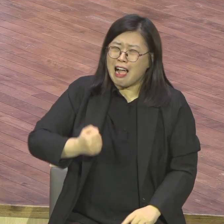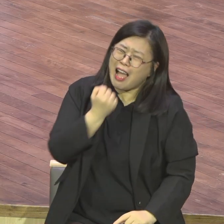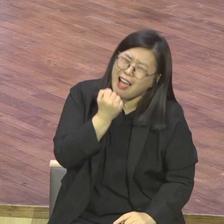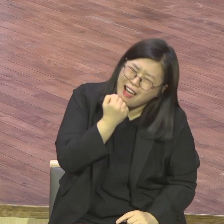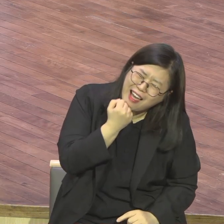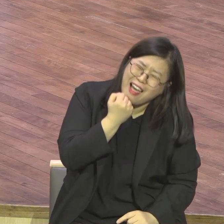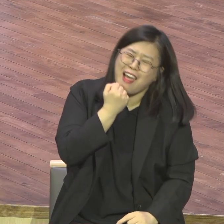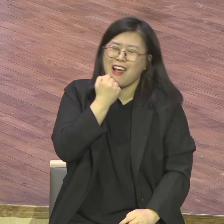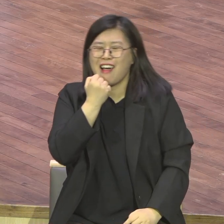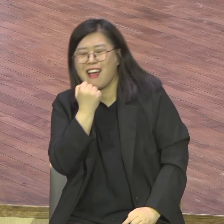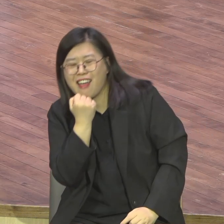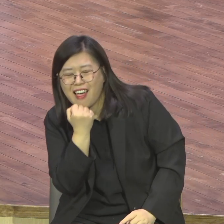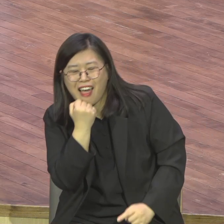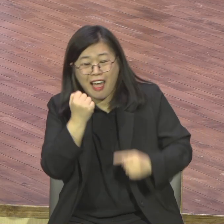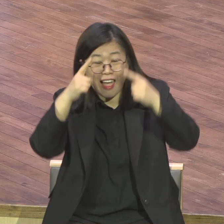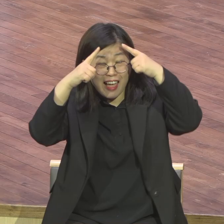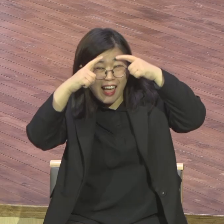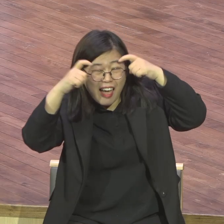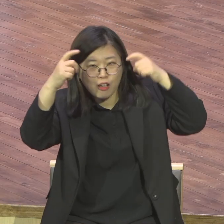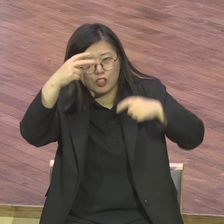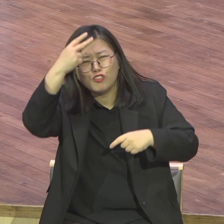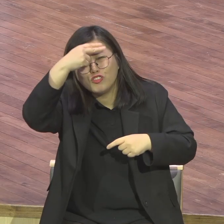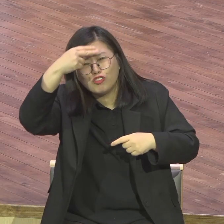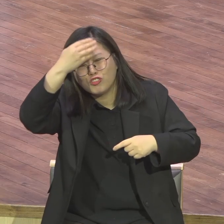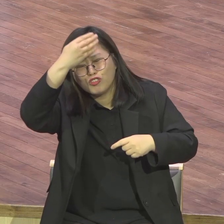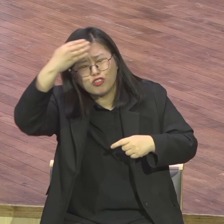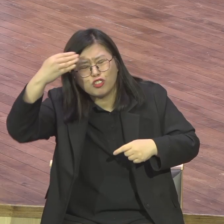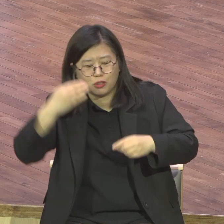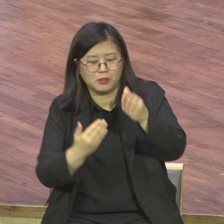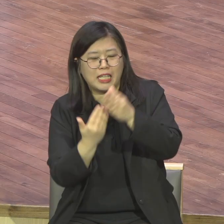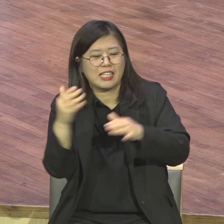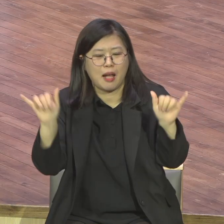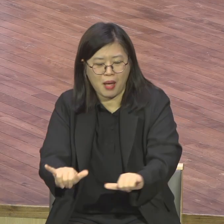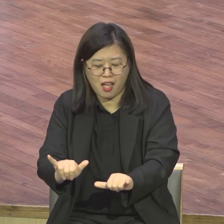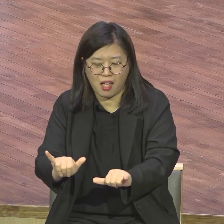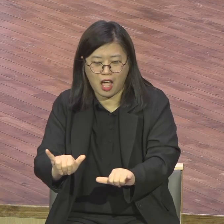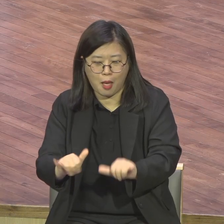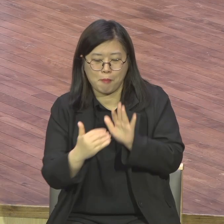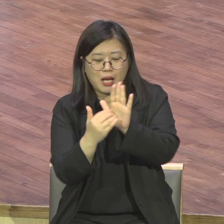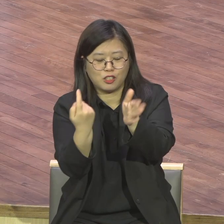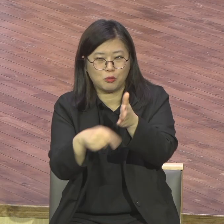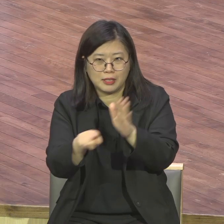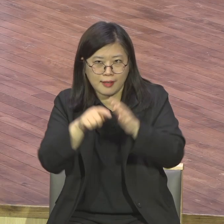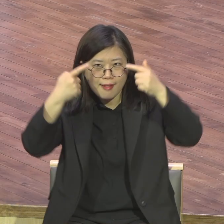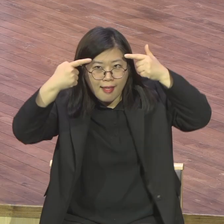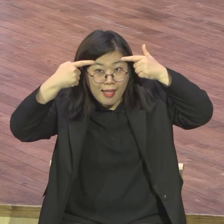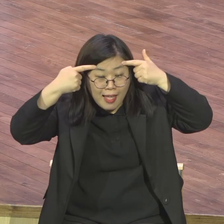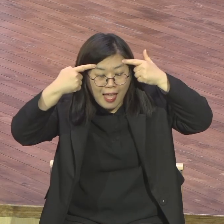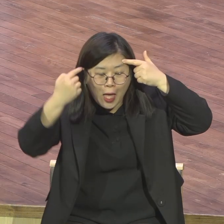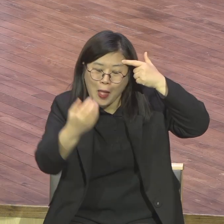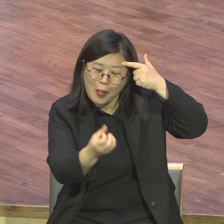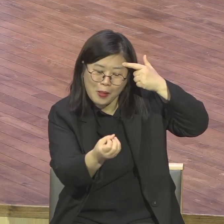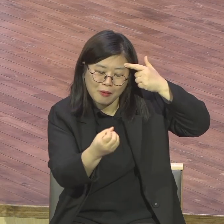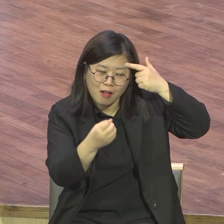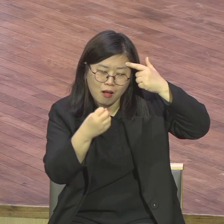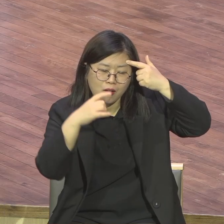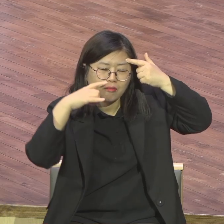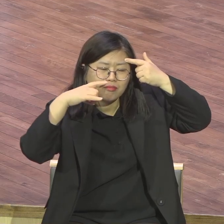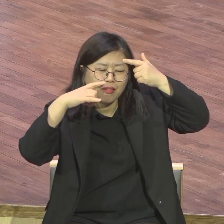그 정도로 그렇게 사람들을 이렇게 즐겁게 했어요. 모이면 그냥 모이기만 하면 그냥 즐겁게 신나게.